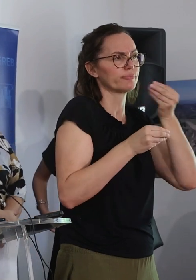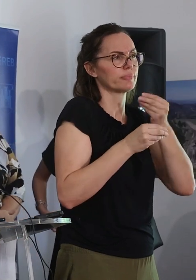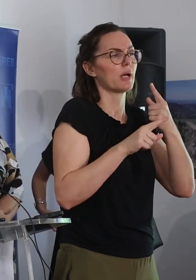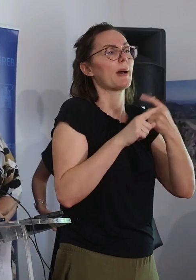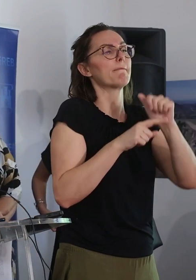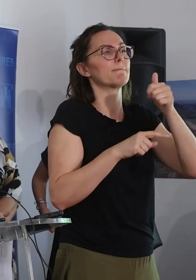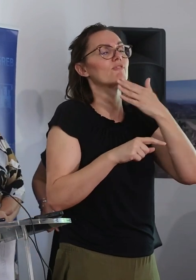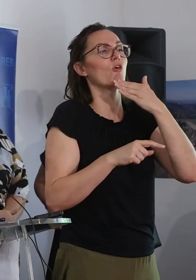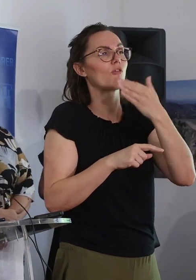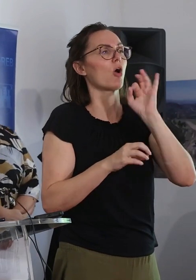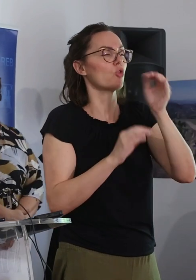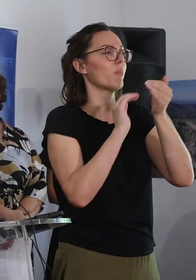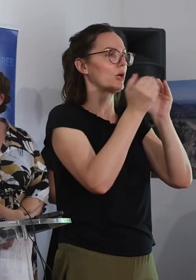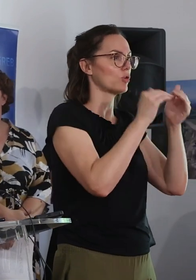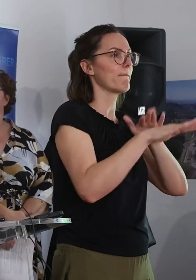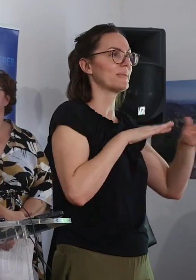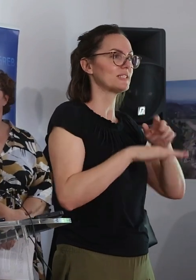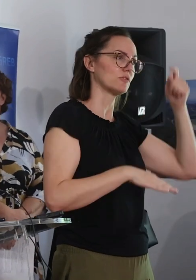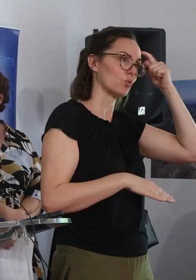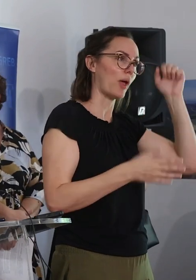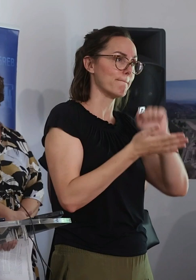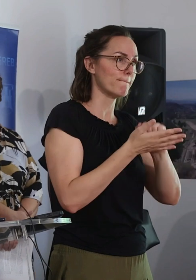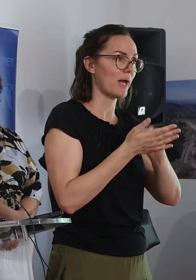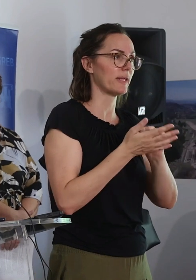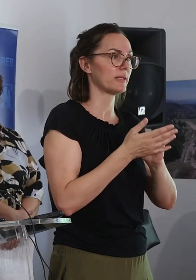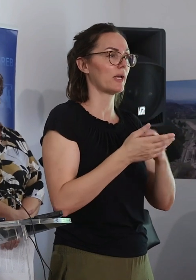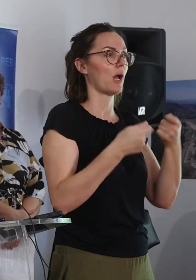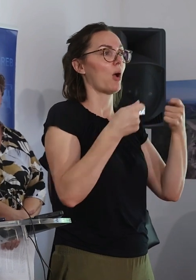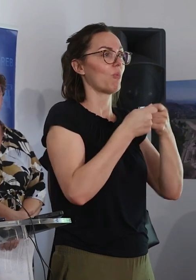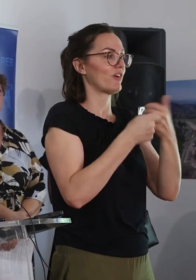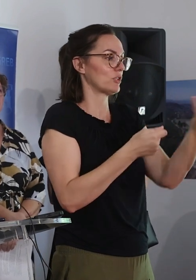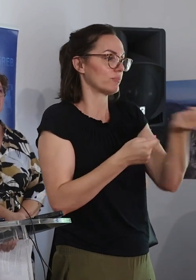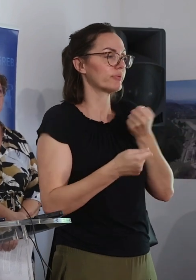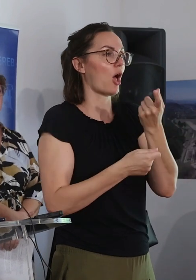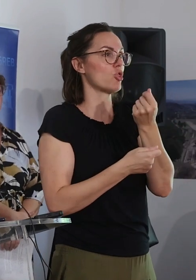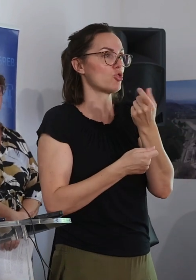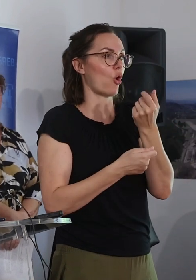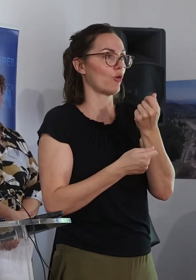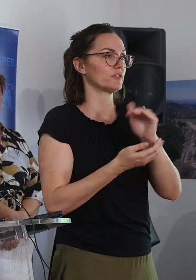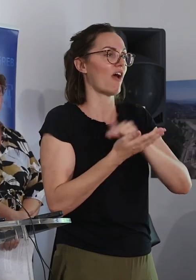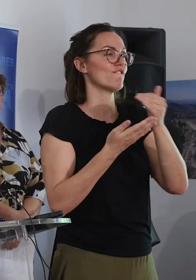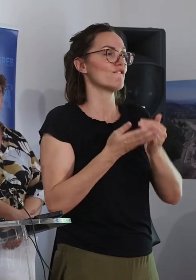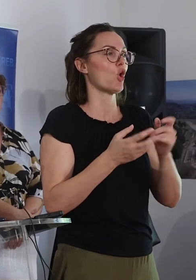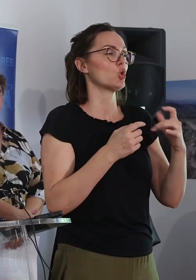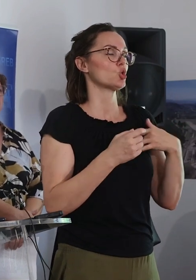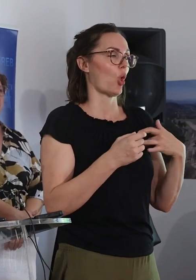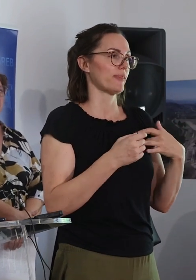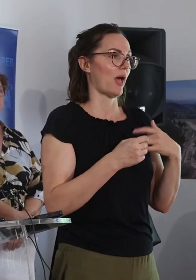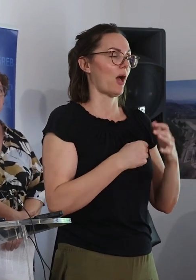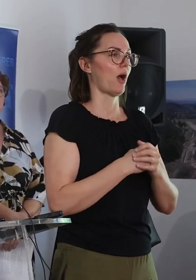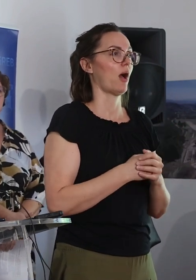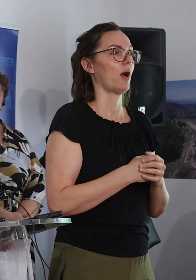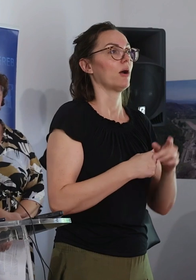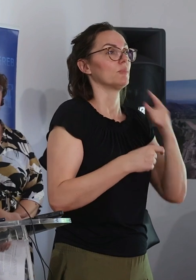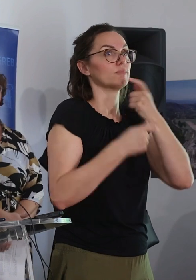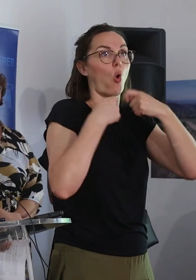zahvalio na dobre suradljene istavske kulture i medija kada govorimo o polačenosti stava iz fonda slodarnosti za obnovu, post potresnu kulturnih